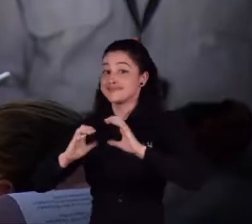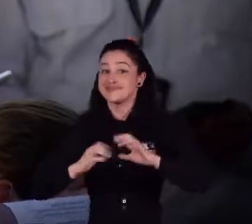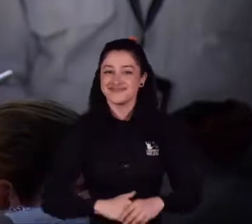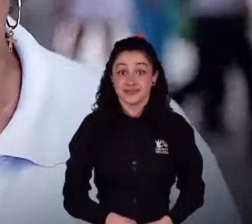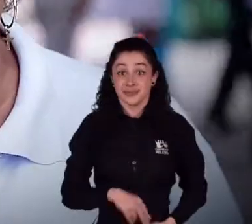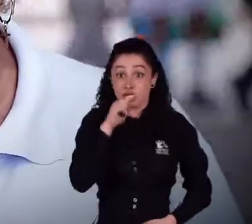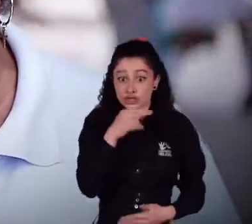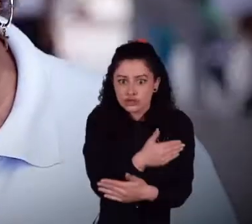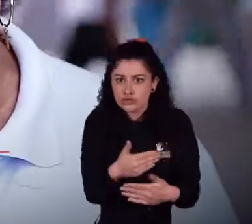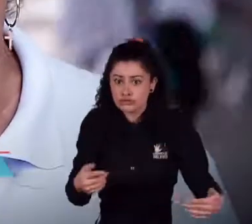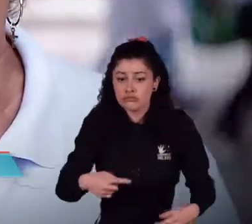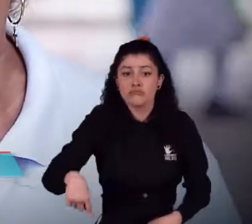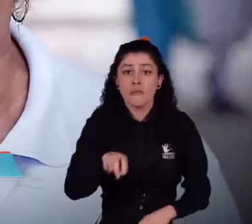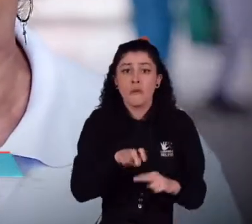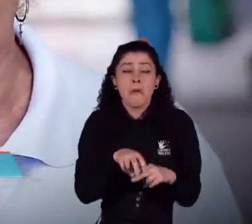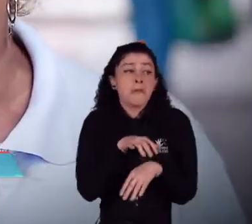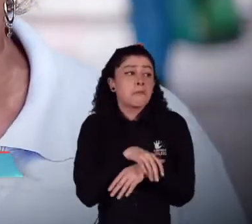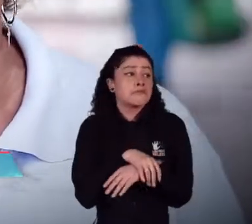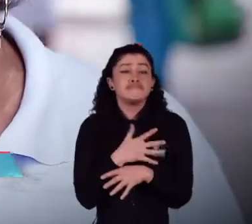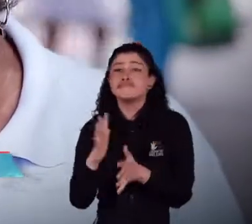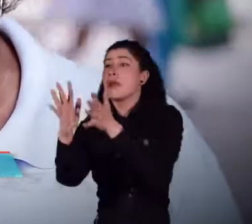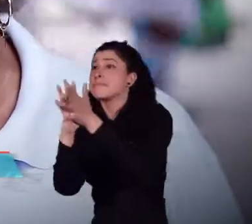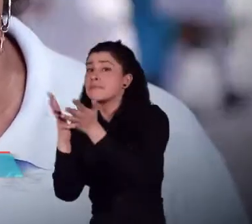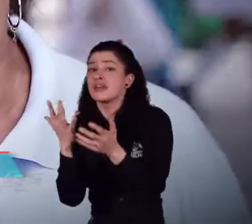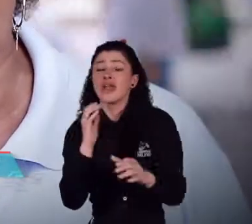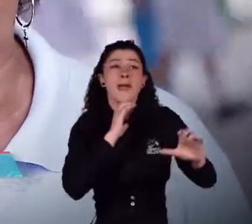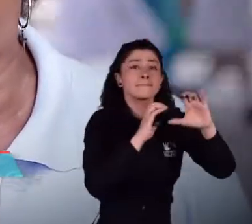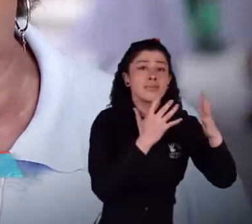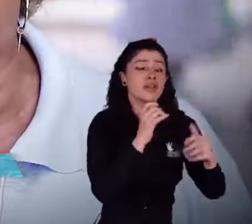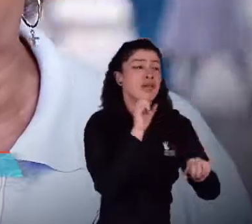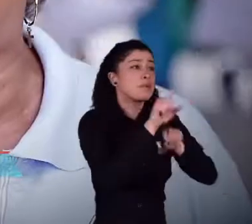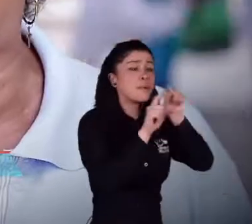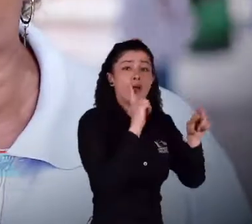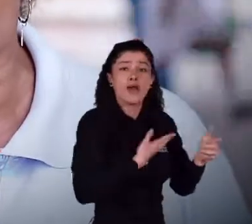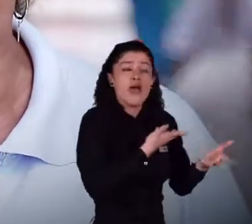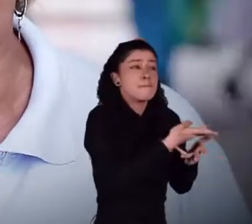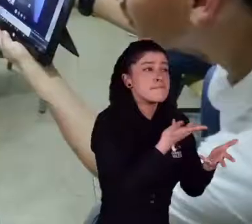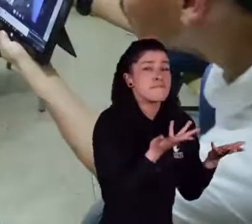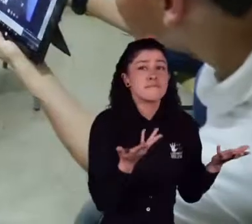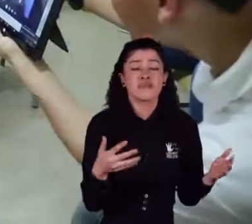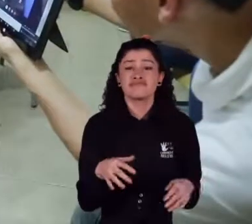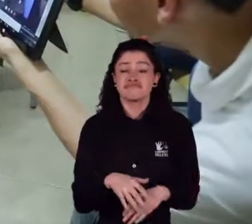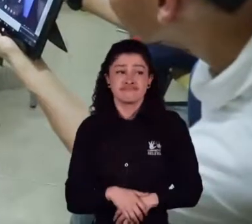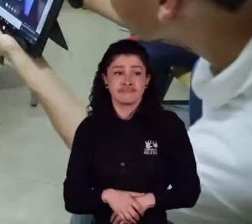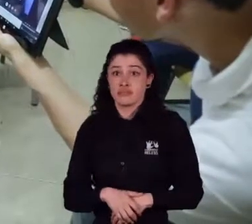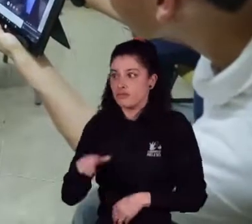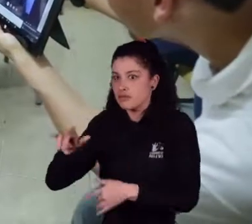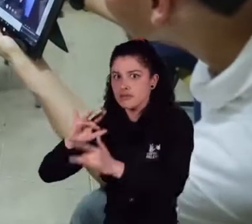padres. Tenemos casos de los niños donde necesitan tener información de las diferentes gentes, de preguntarles a sus